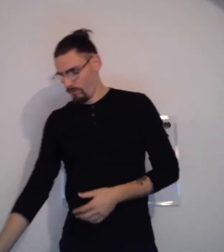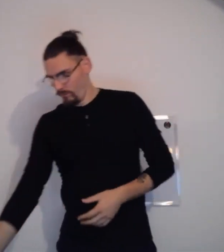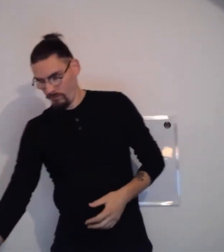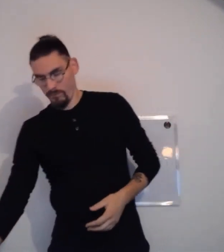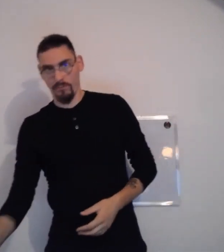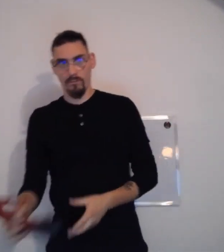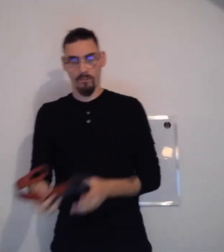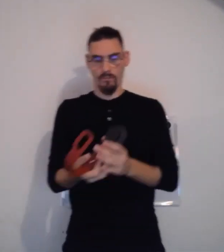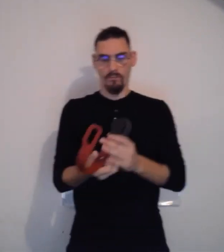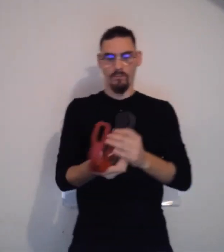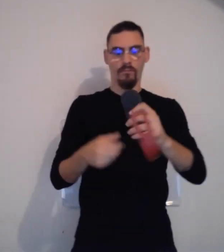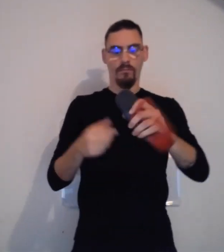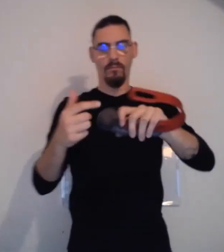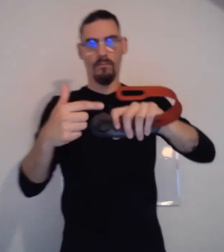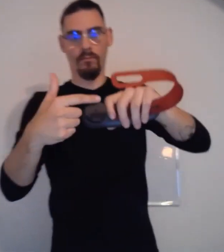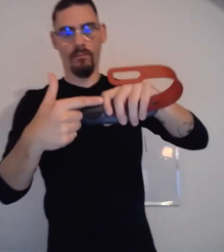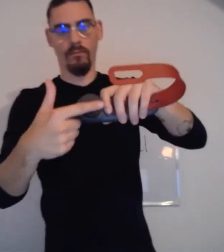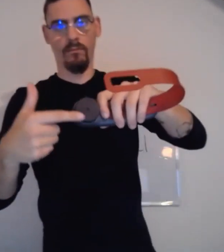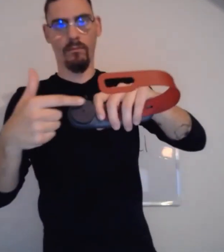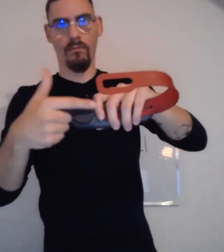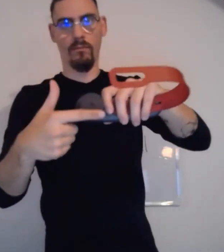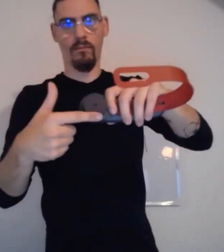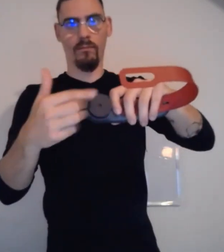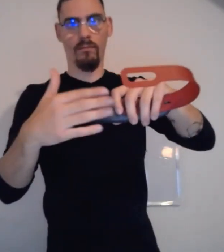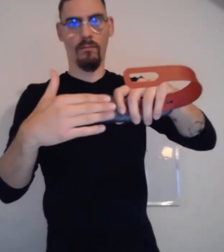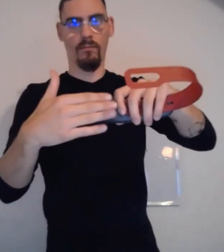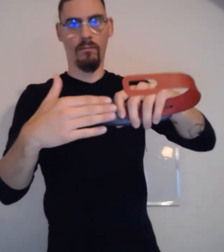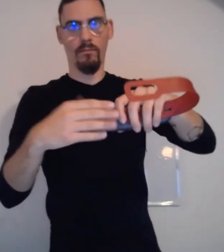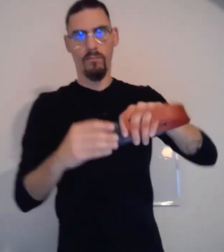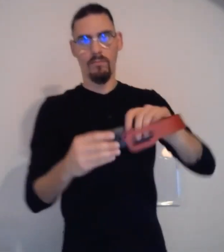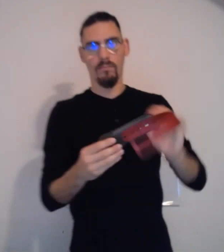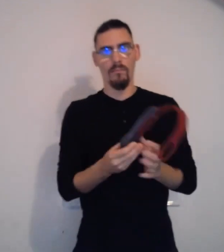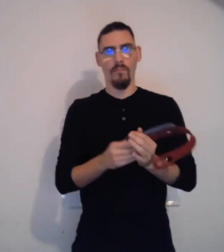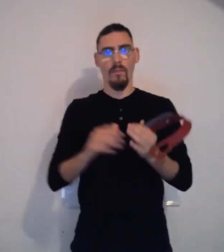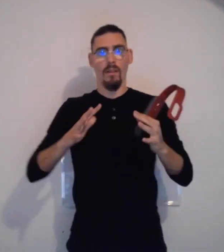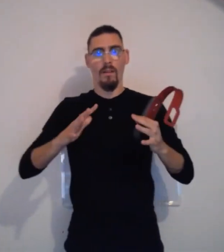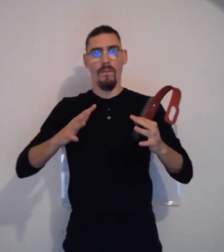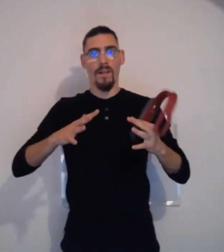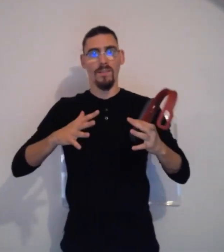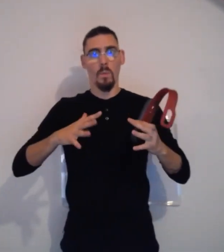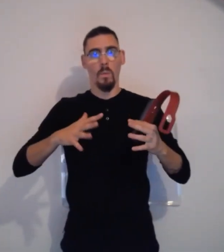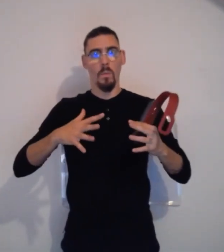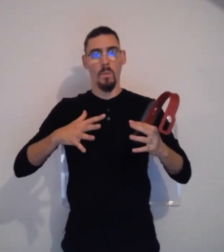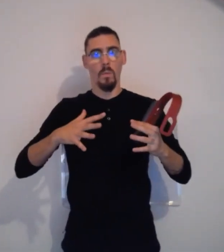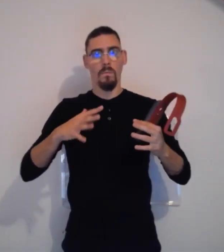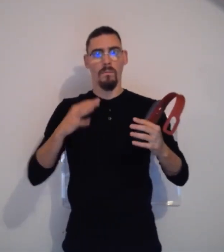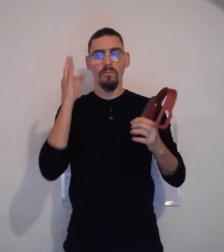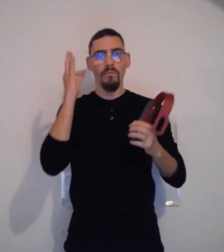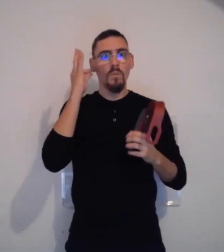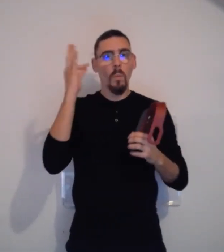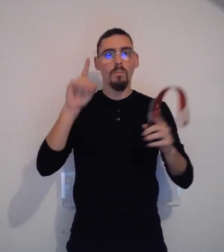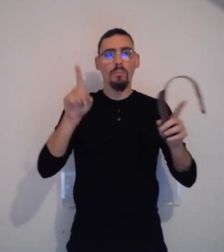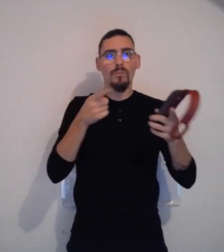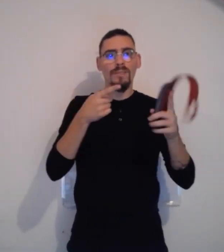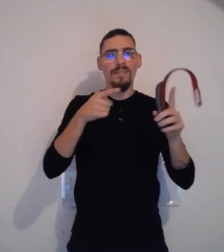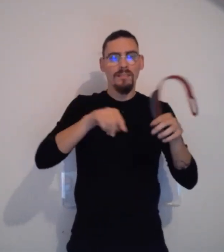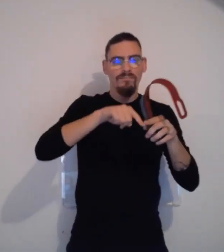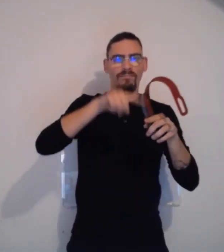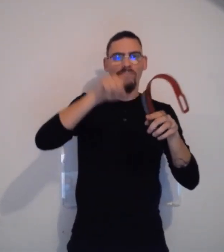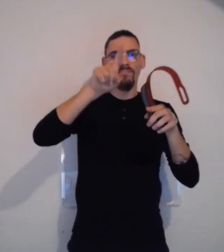pour elles et les ressentaient vraiment très, très, très, très bien. Et bien, fait, sur ce système, il y a des vibrations qui ont été intégrées.